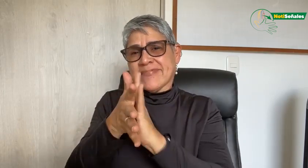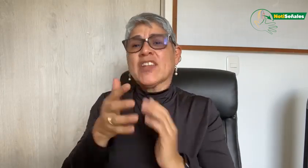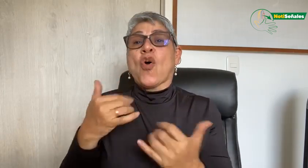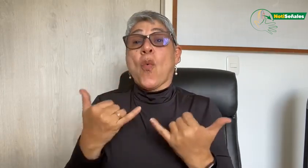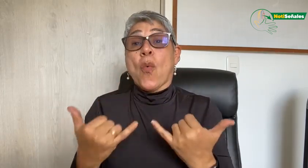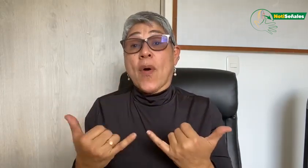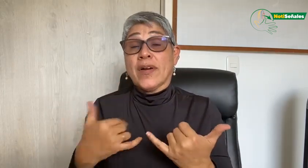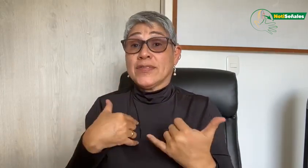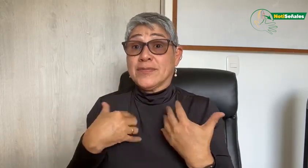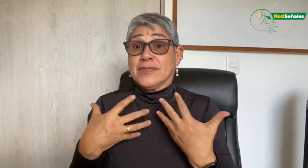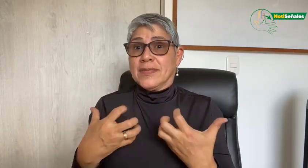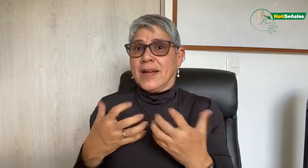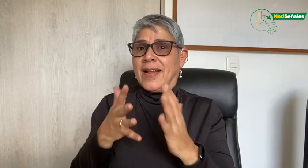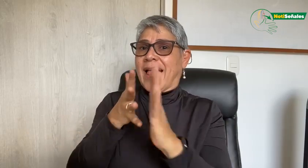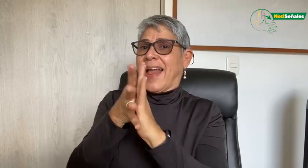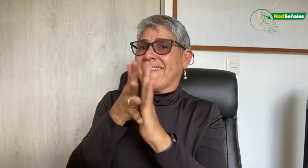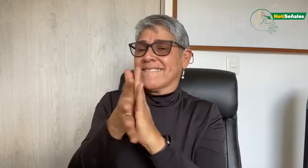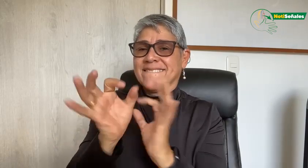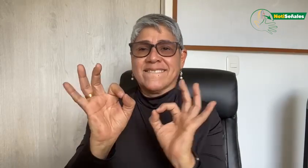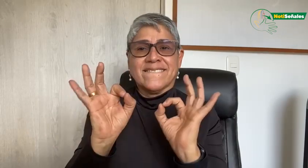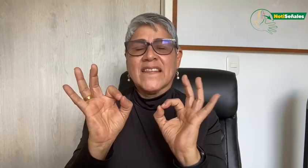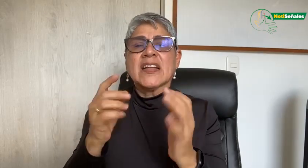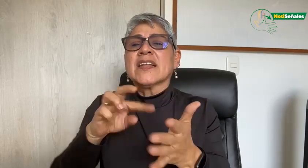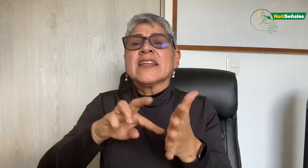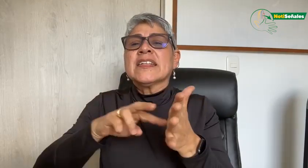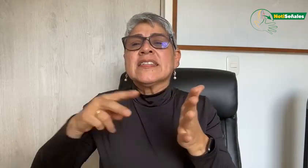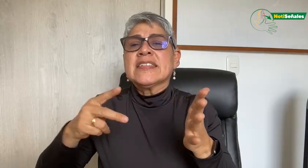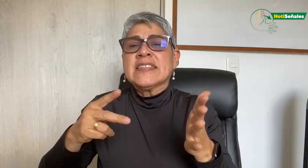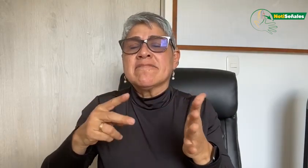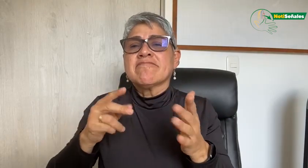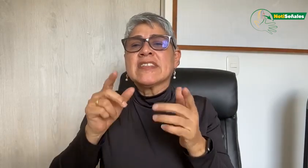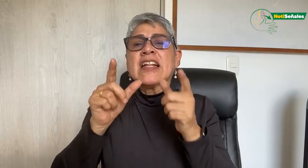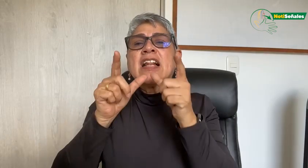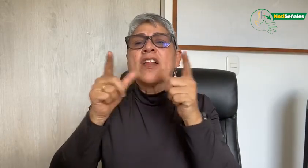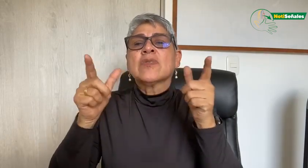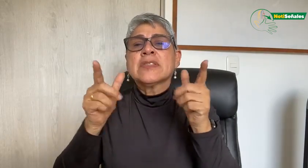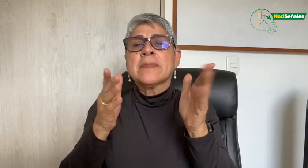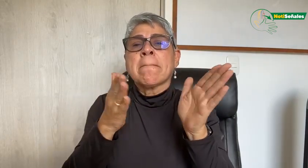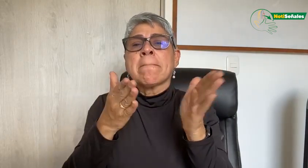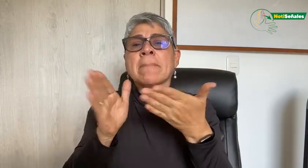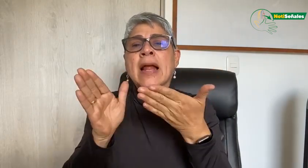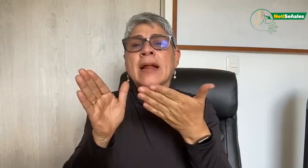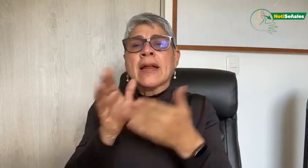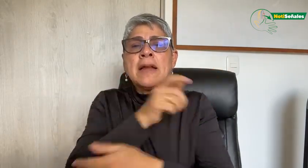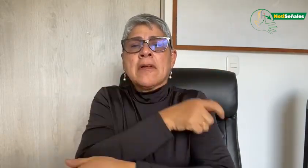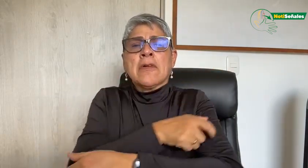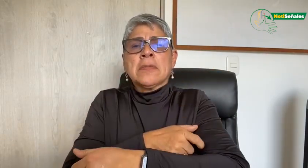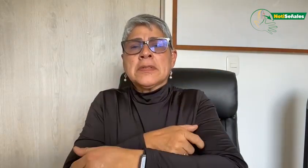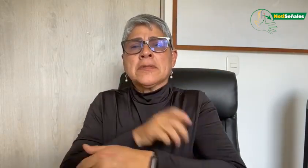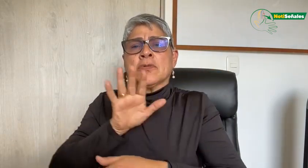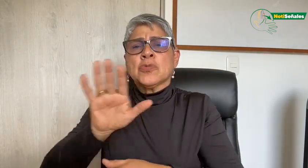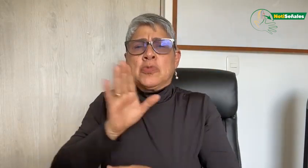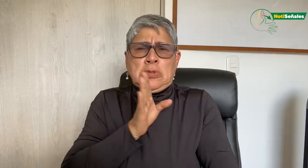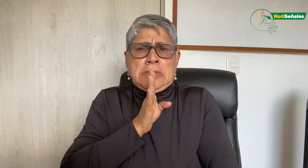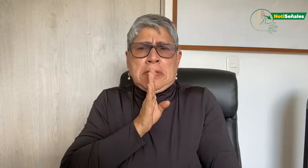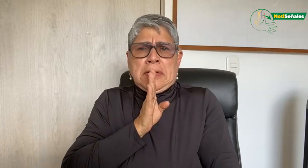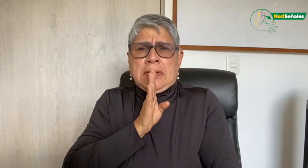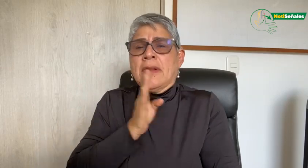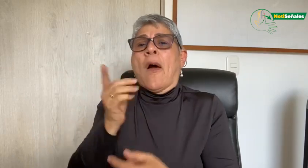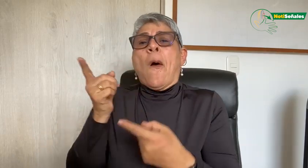propósito contarles una información de interés acerca de la Comisión de Planeación Lingüística, conformada